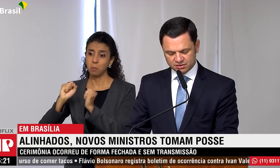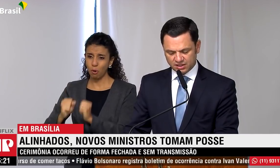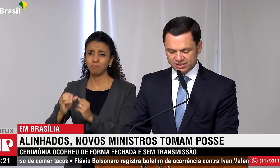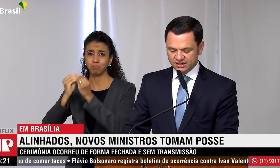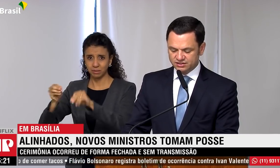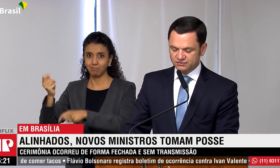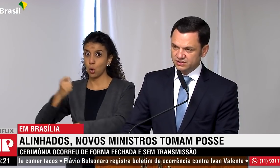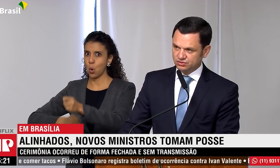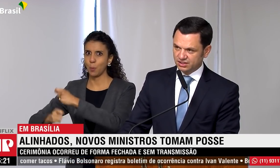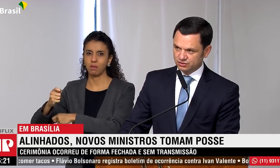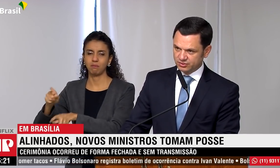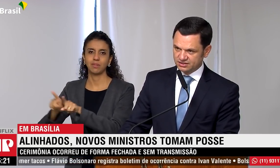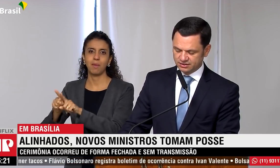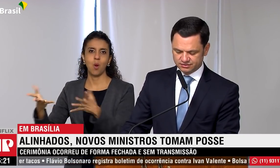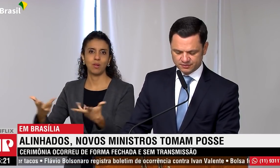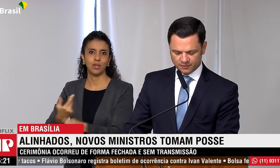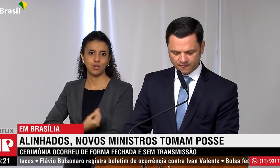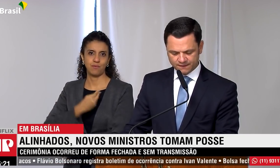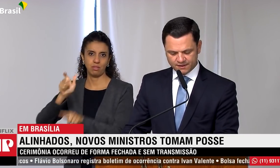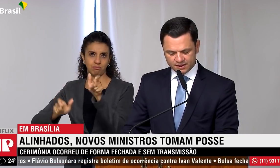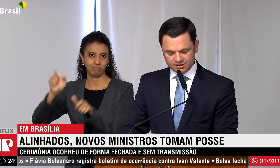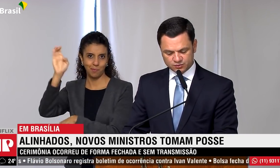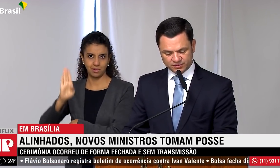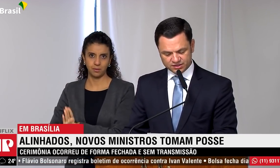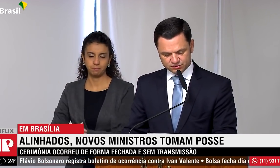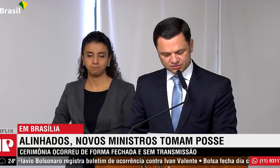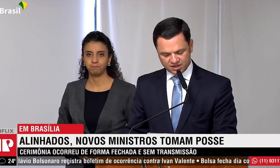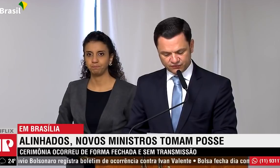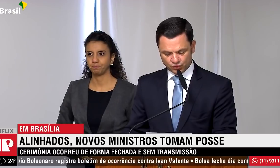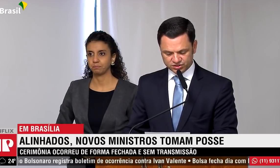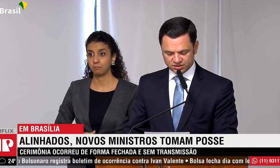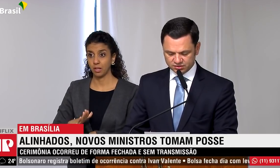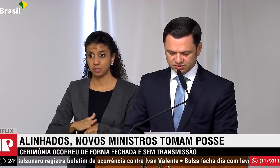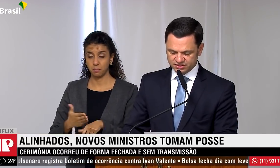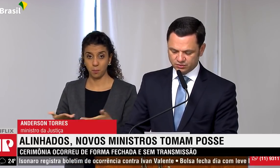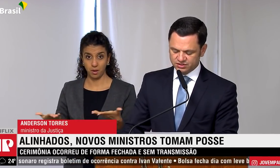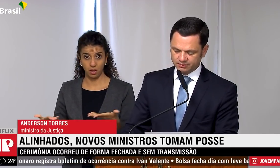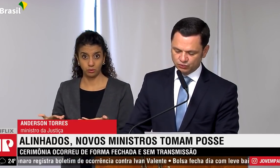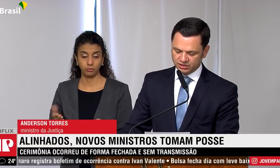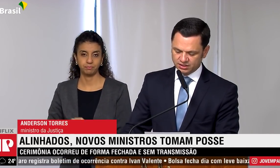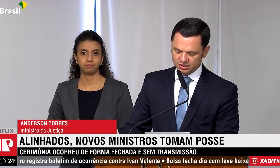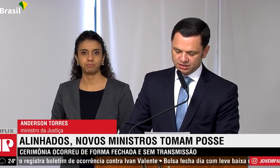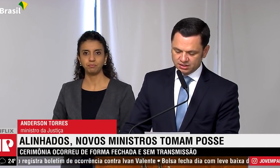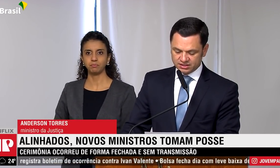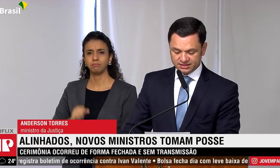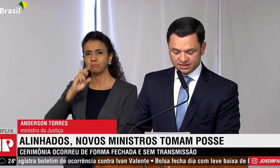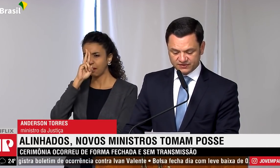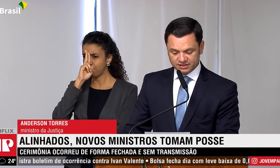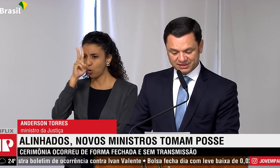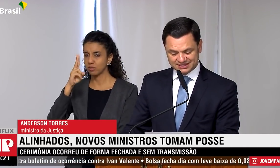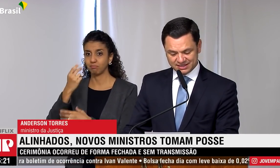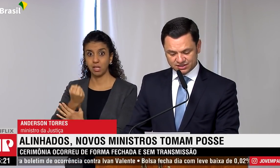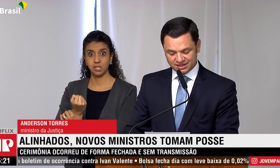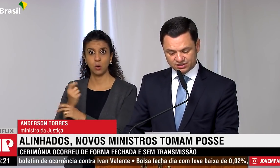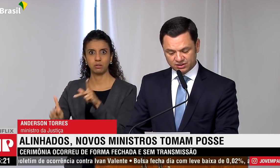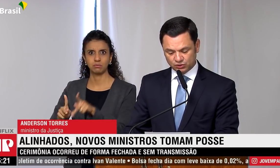tem de atuar para garantir os direitos dos cidadãos. Nesse momento, a força da segurança pública, que se tem